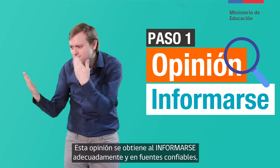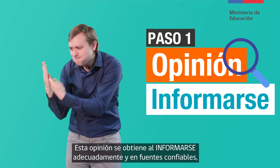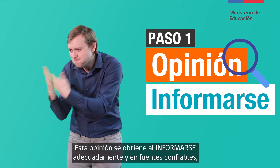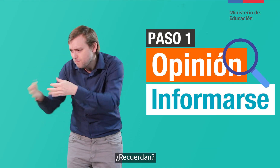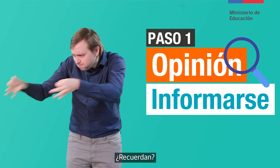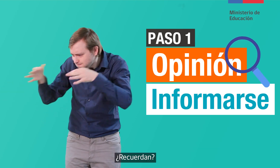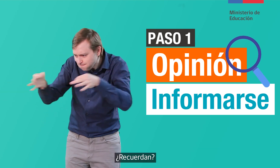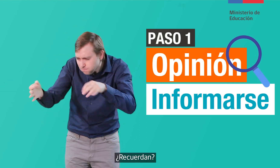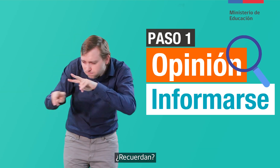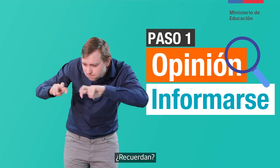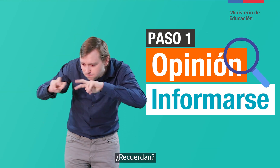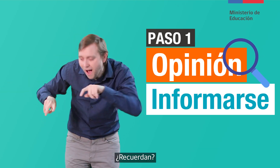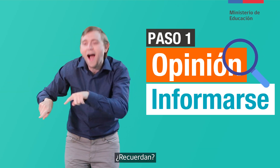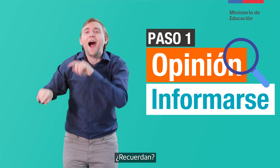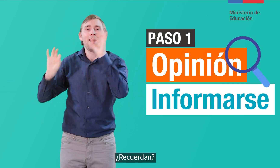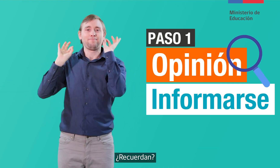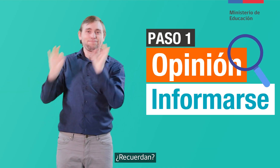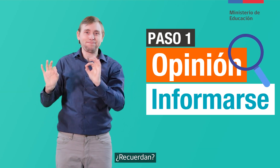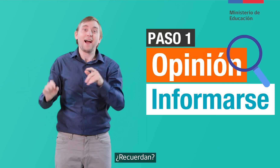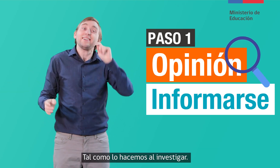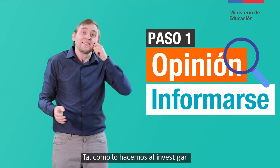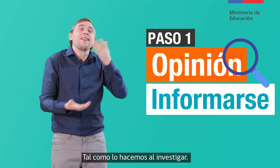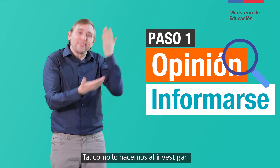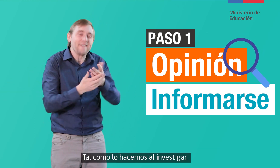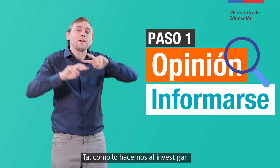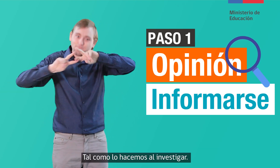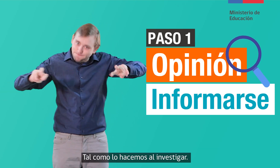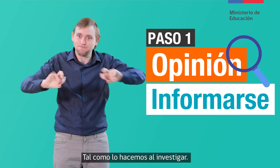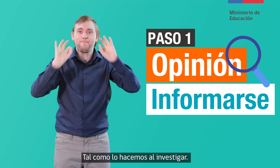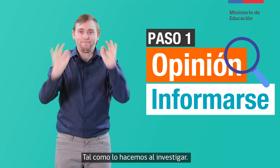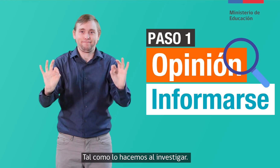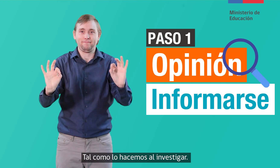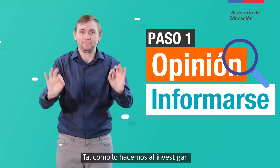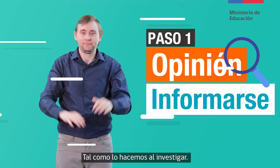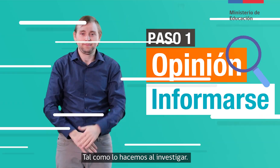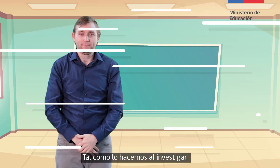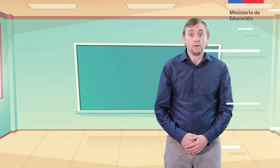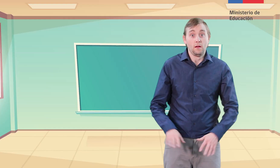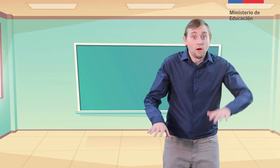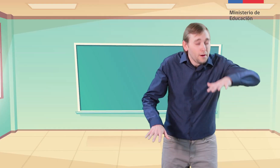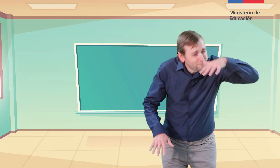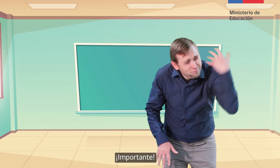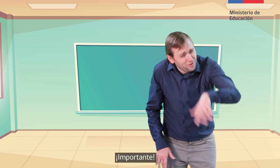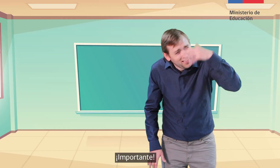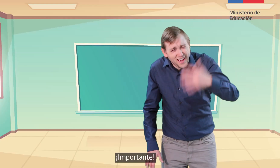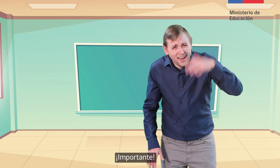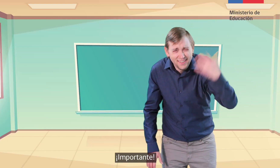¿Recuerdan? Tal como lo hacemos al investigar. ¡Importante!